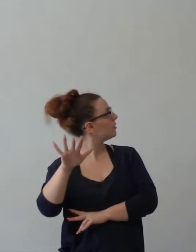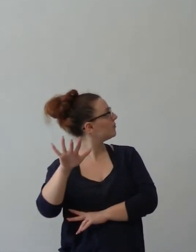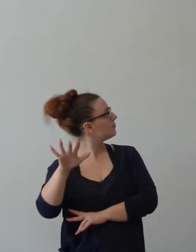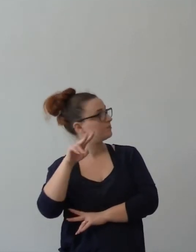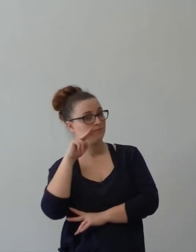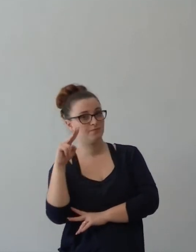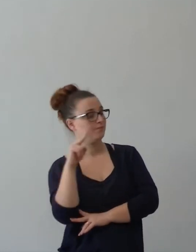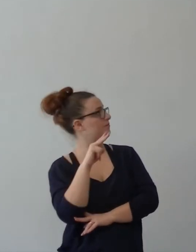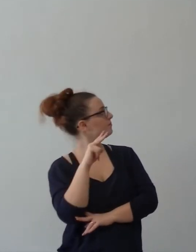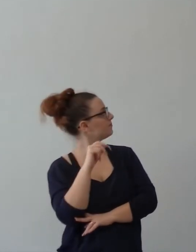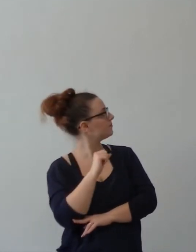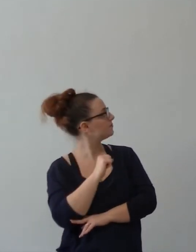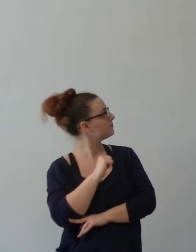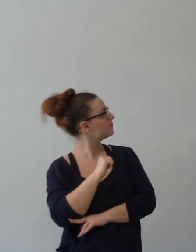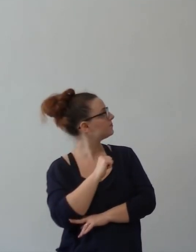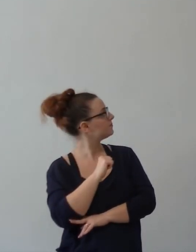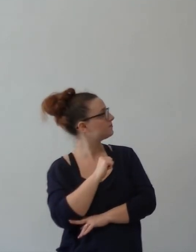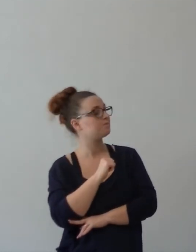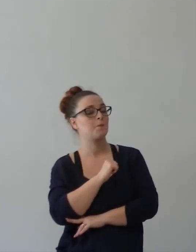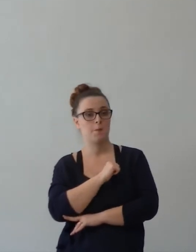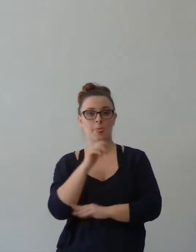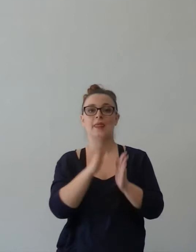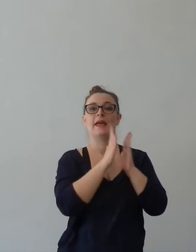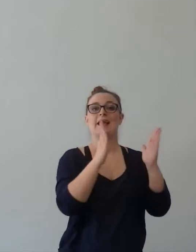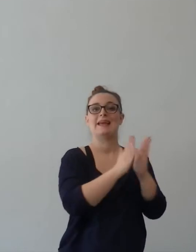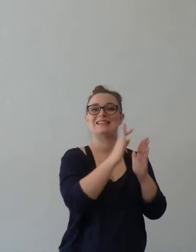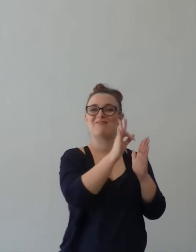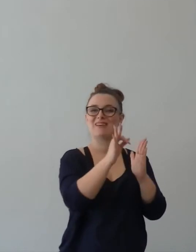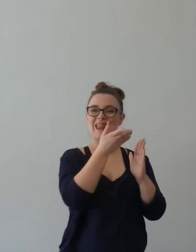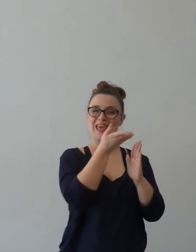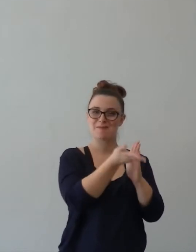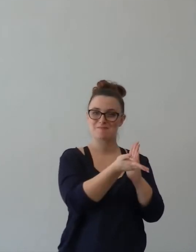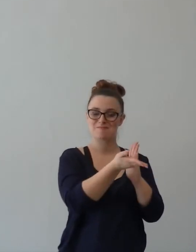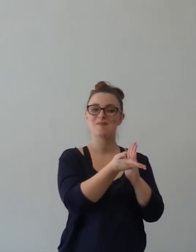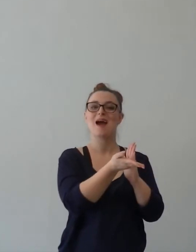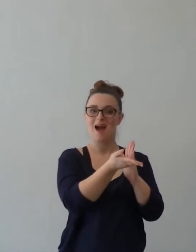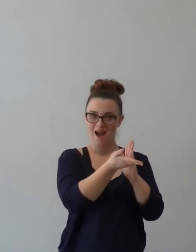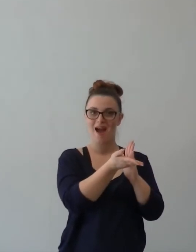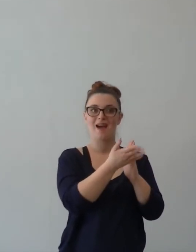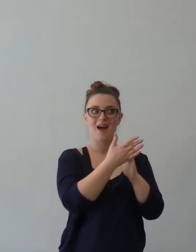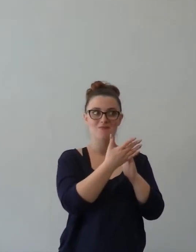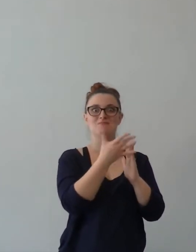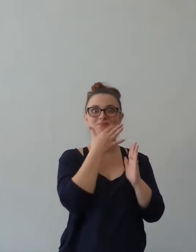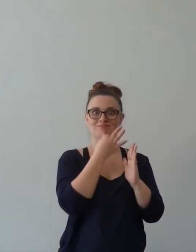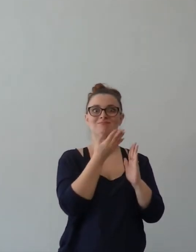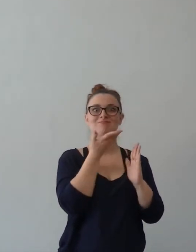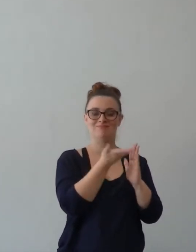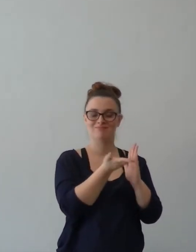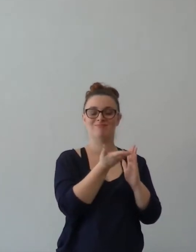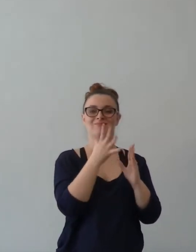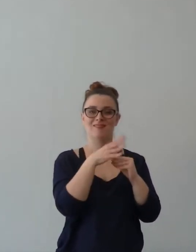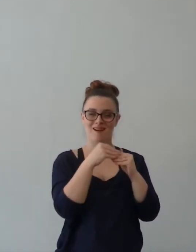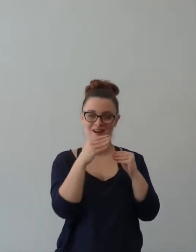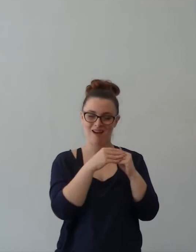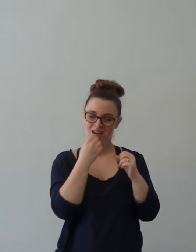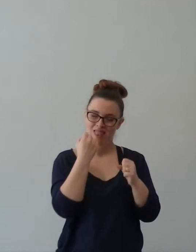Ora, la chiesa di Filippi era una chiesa di quelle cagliate, come quella di Colossesi da sempre nella scuola. Era una bella chiesa. Stava facendo tanto.